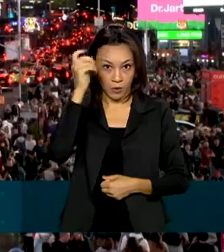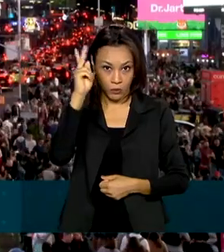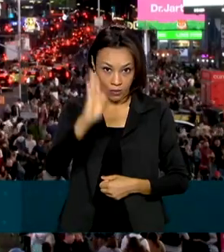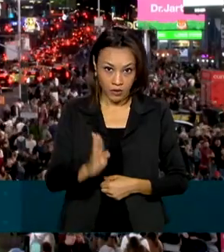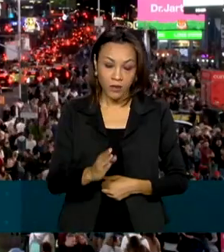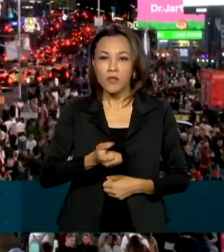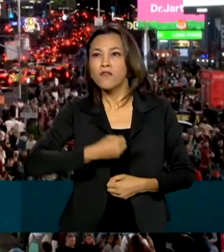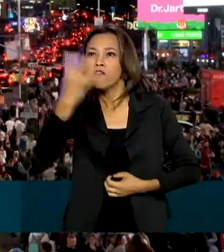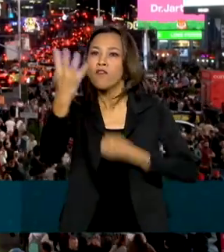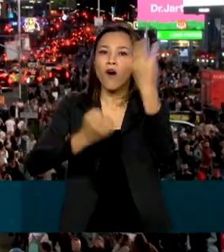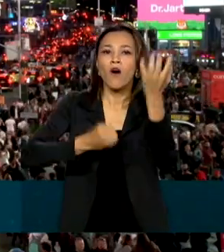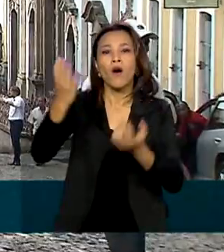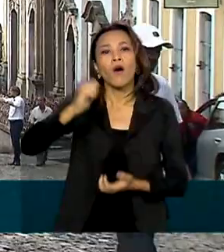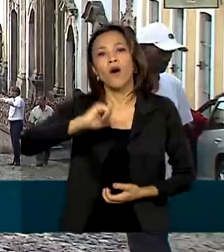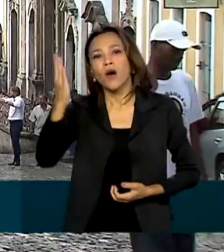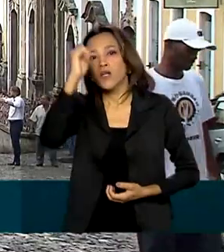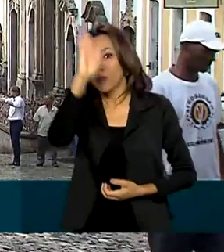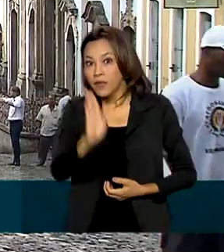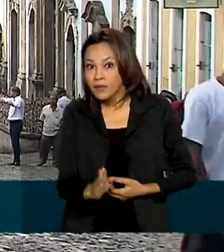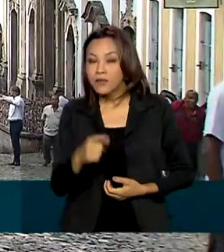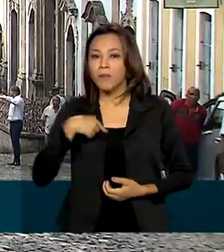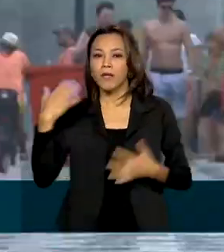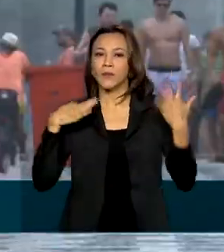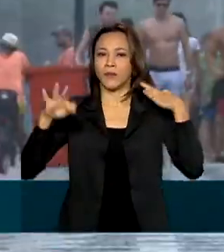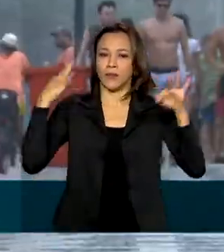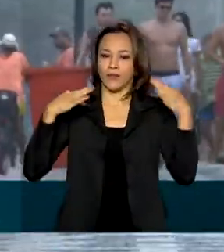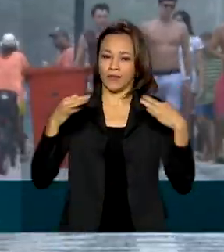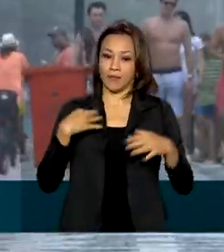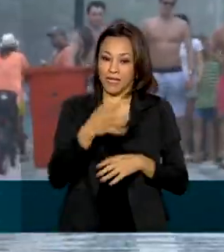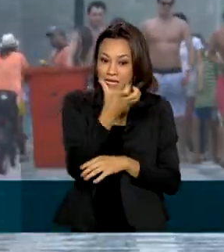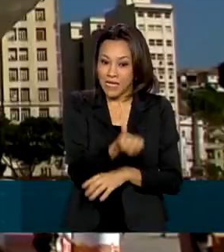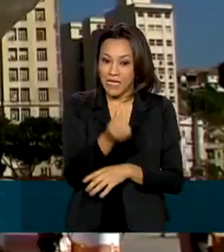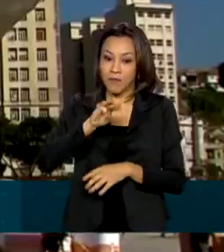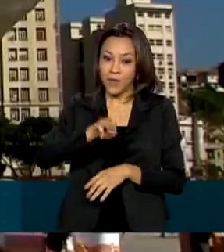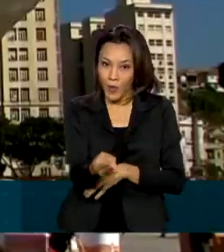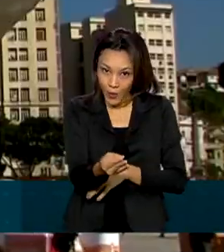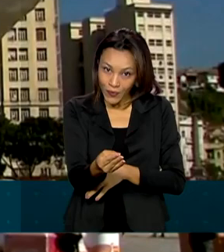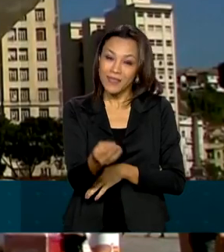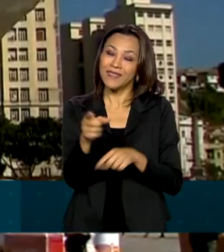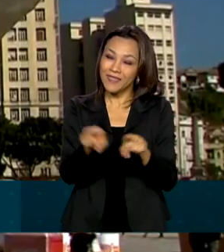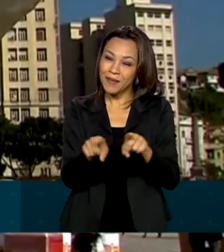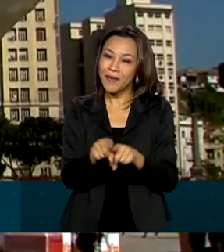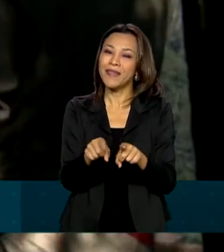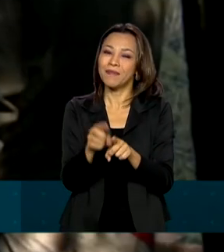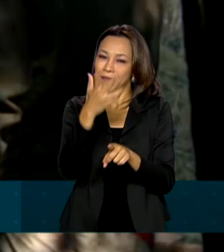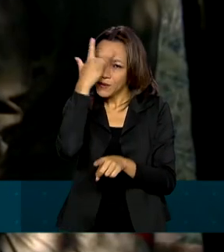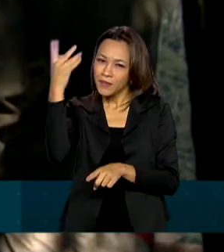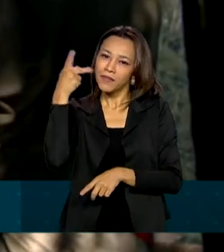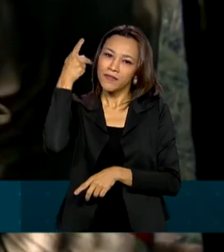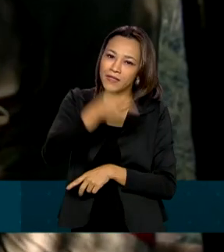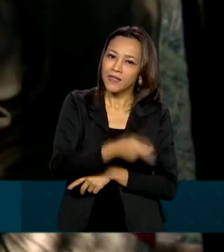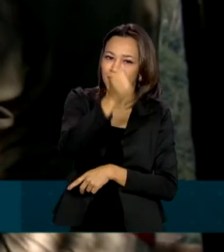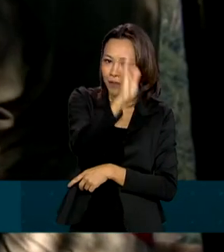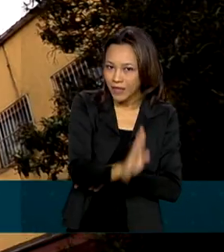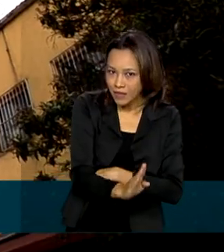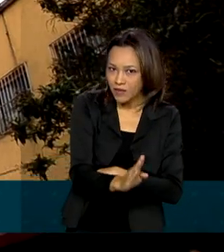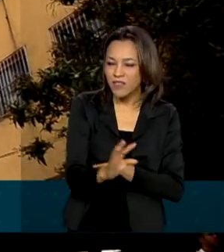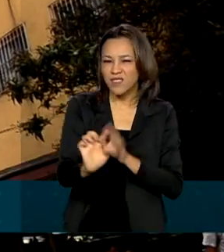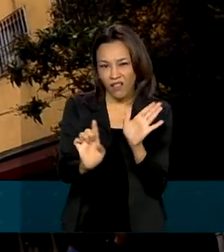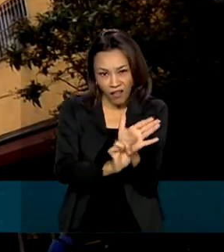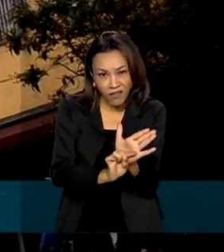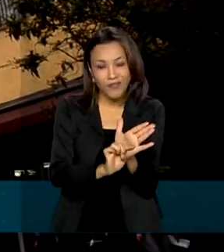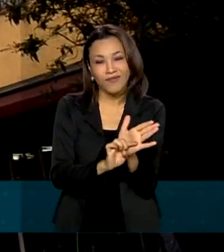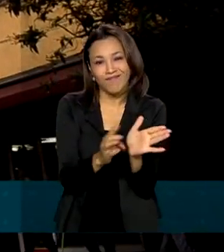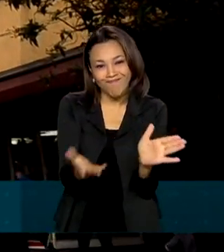para fazer turismo no exterior e cerca de 6 milhões e meio de estrangeiros visitam o Brasil. Um saldo negativo